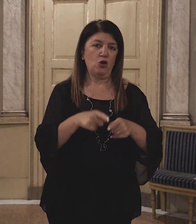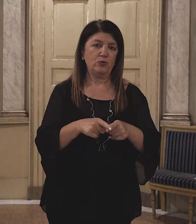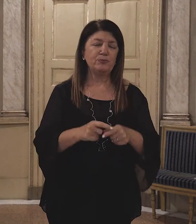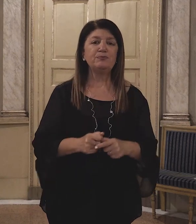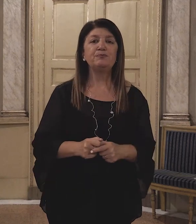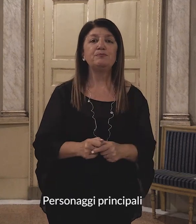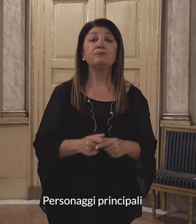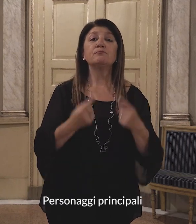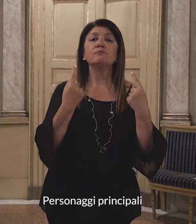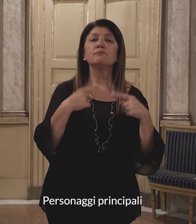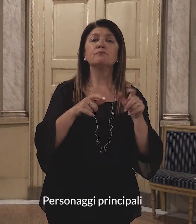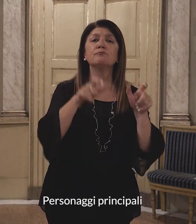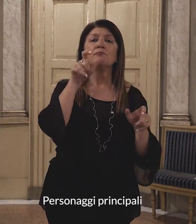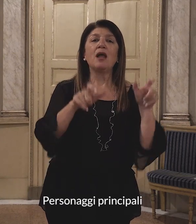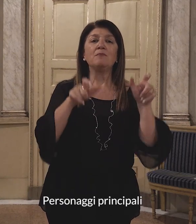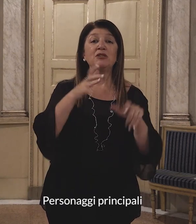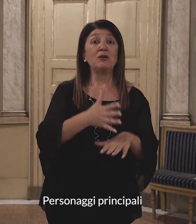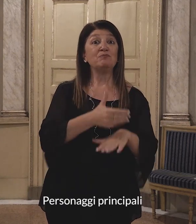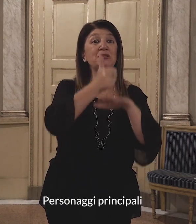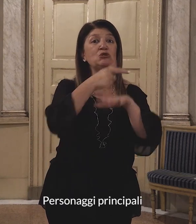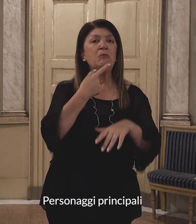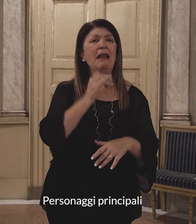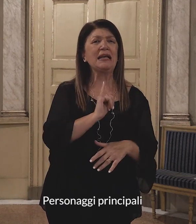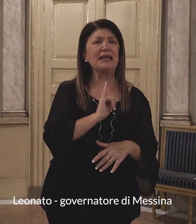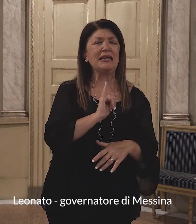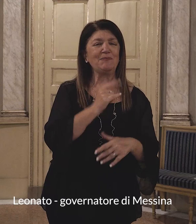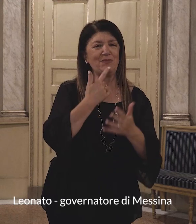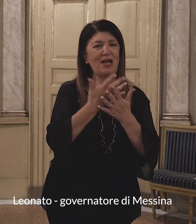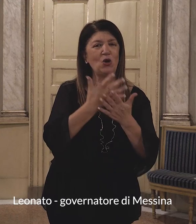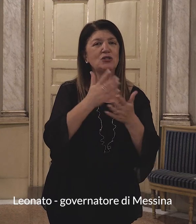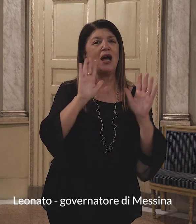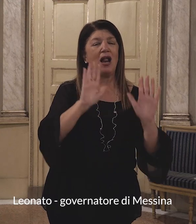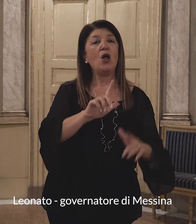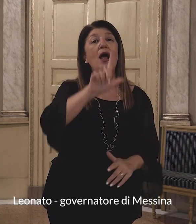Personaggi principali. Leonato, governatore di Messina.